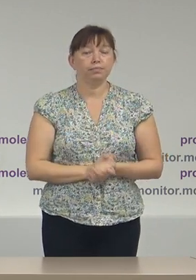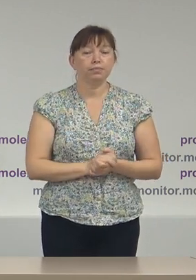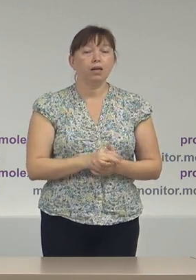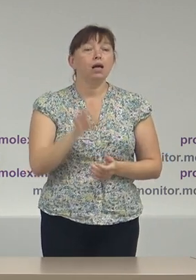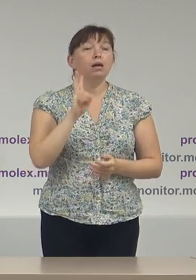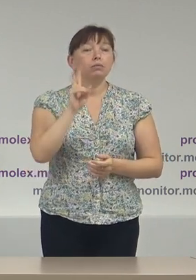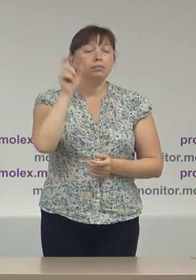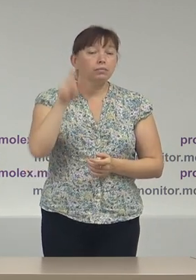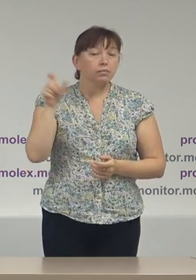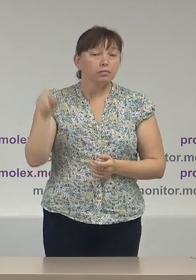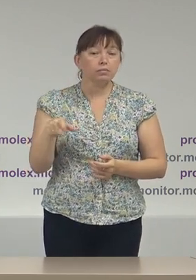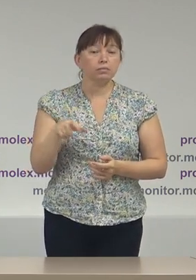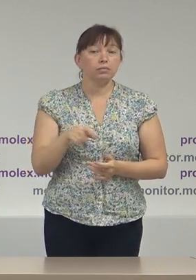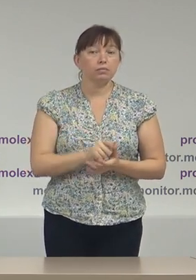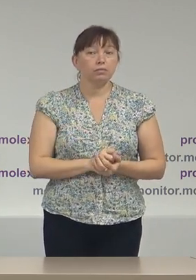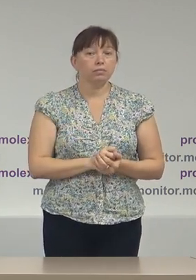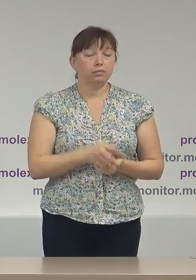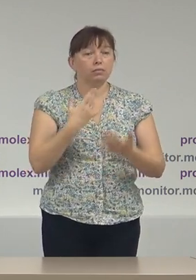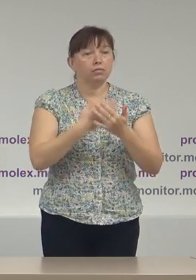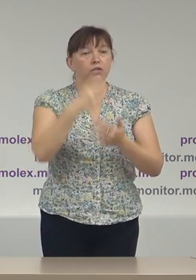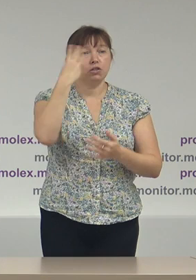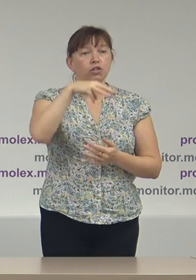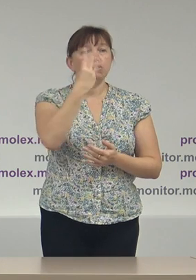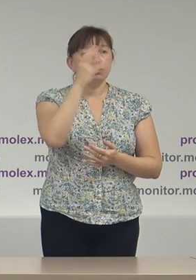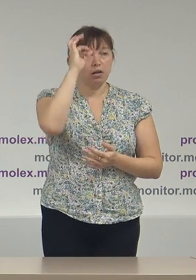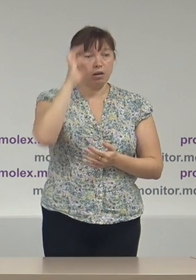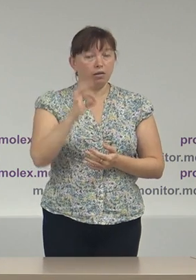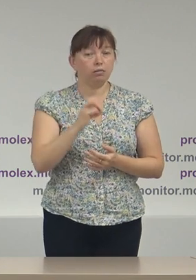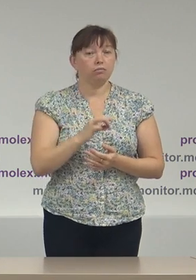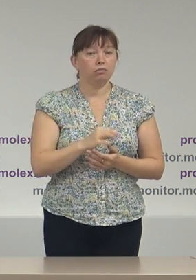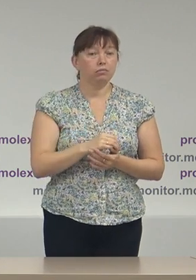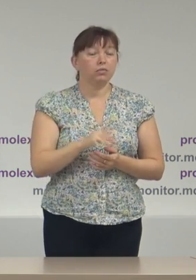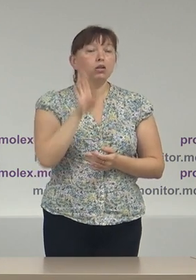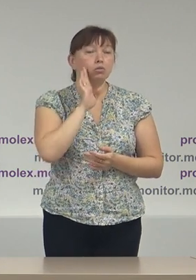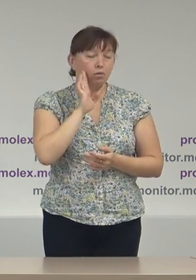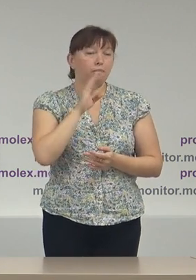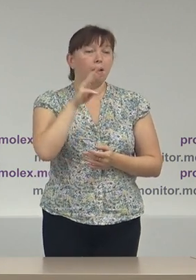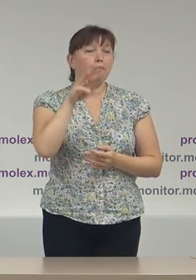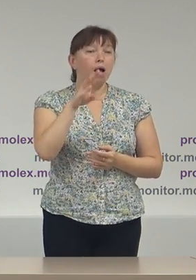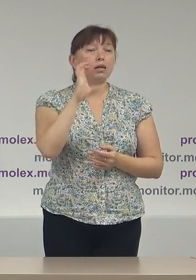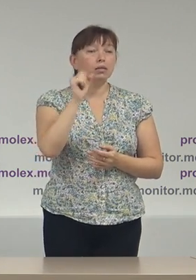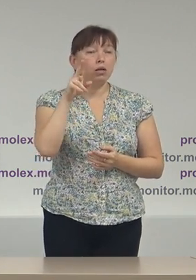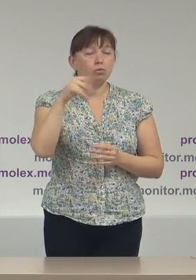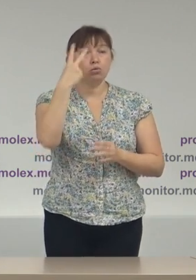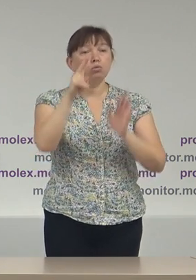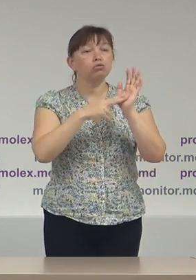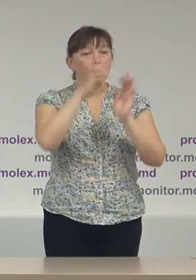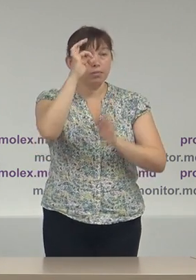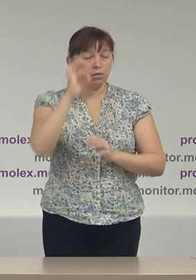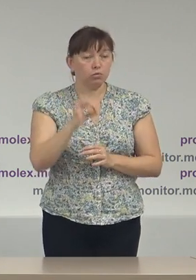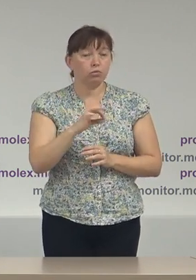Beneficiarea acestei publicități în circa 33% din cazuri este doamna Maia Sandu 27%